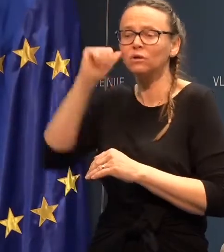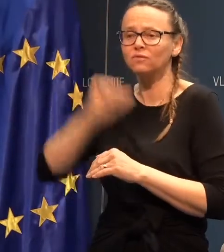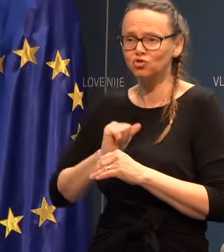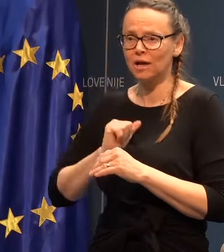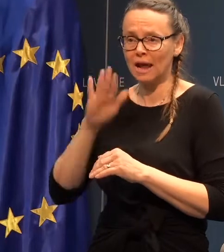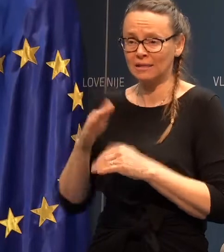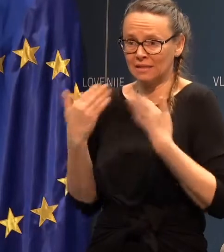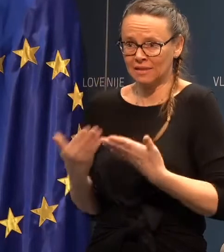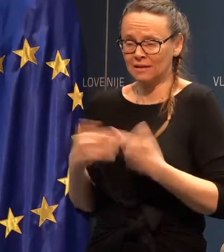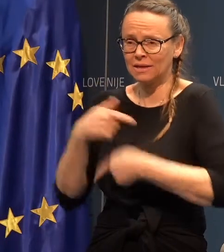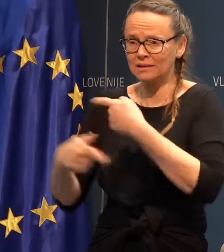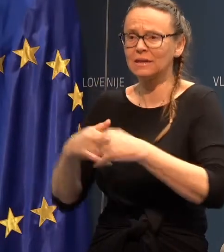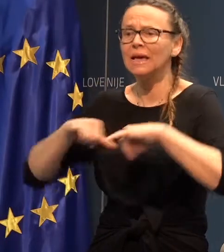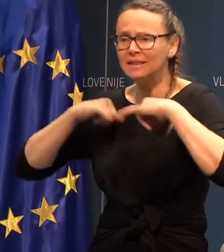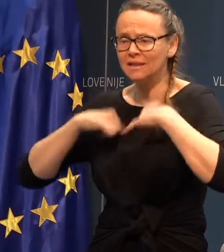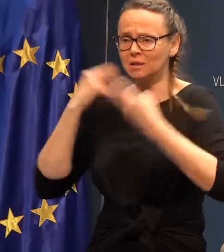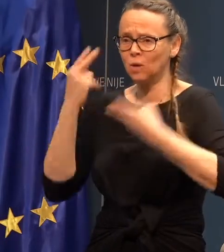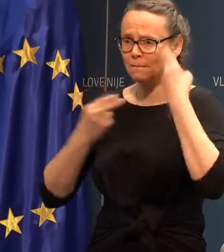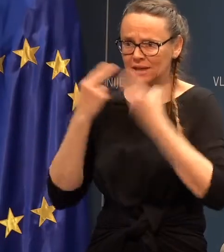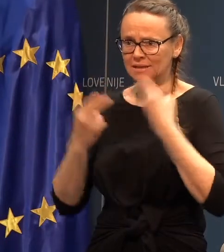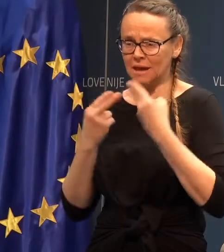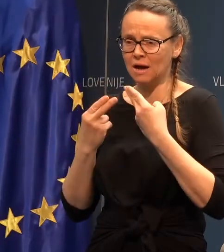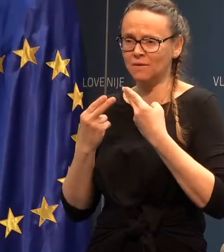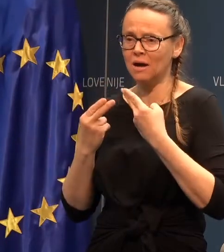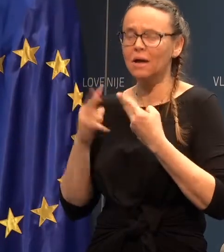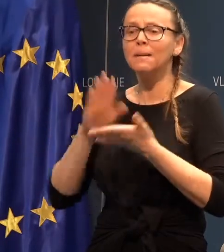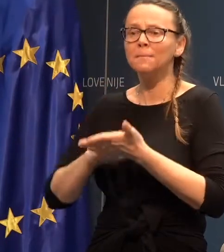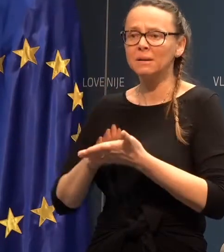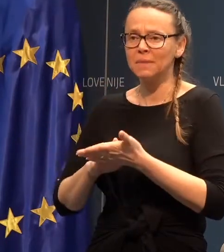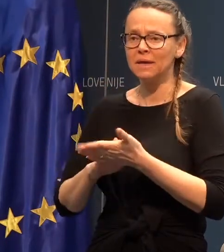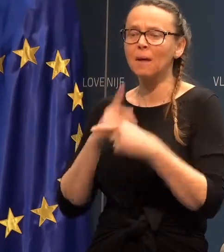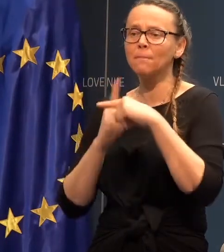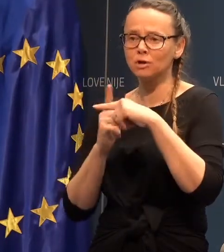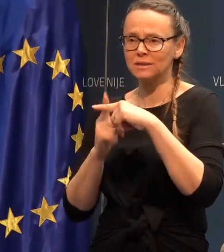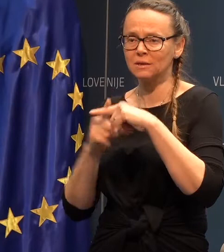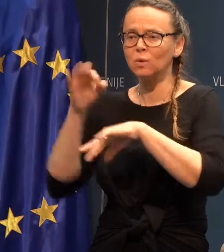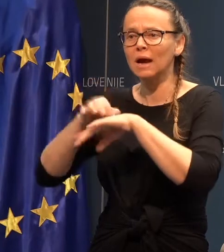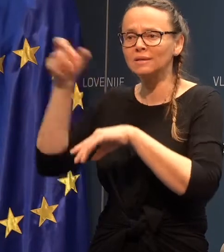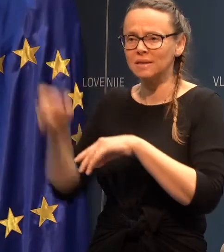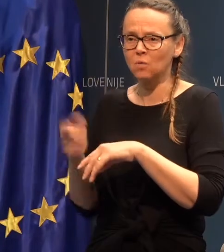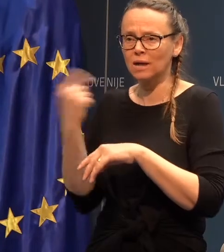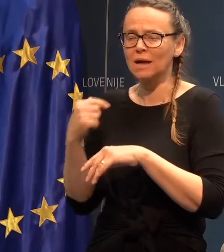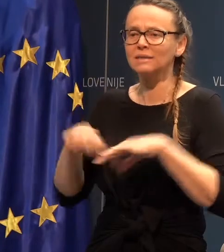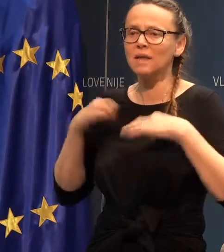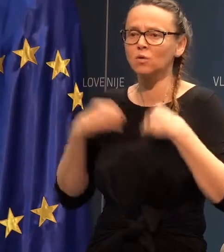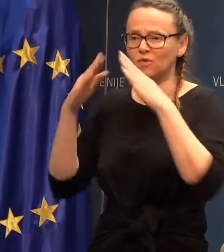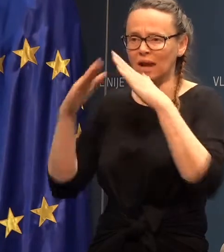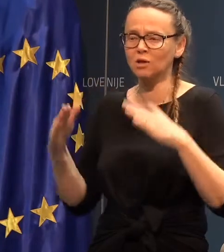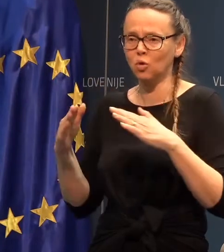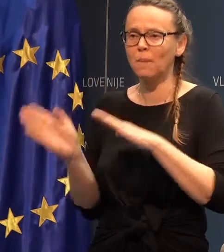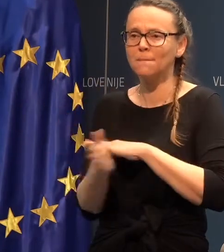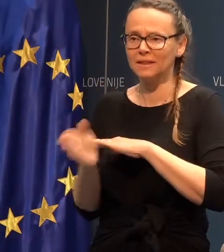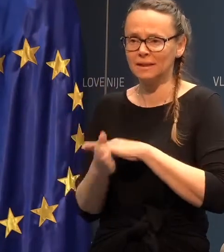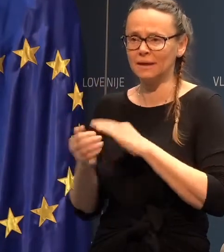danes je potekala intenzivna preizkazba, primera pozitivnega zdravnika iz zdravstvenega doma